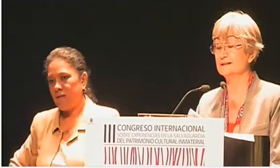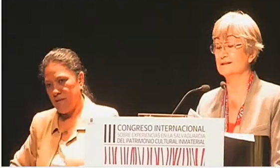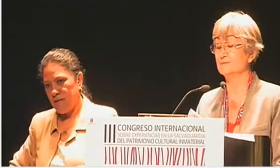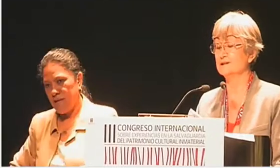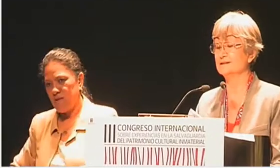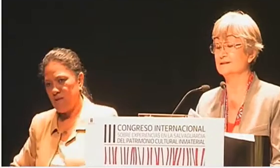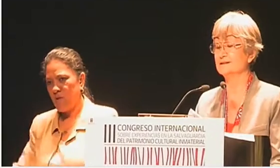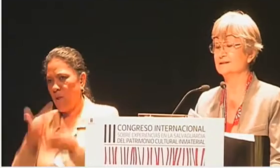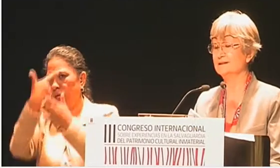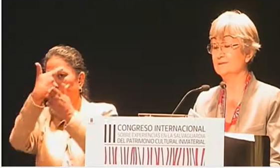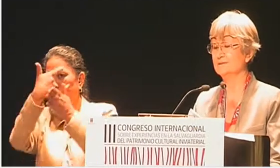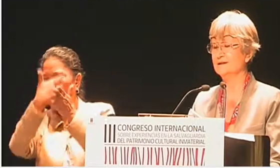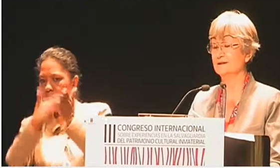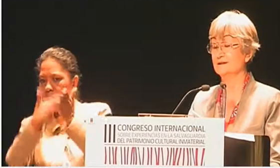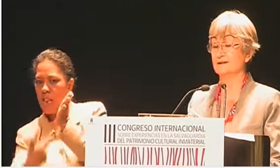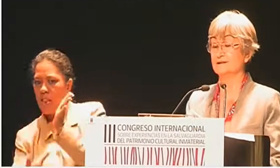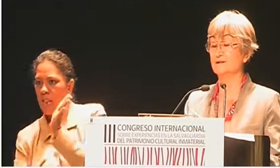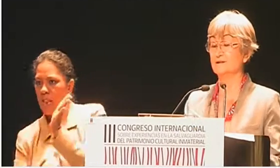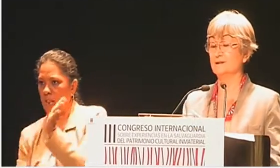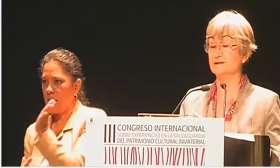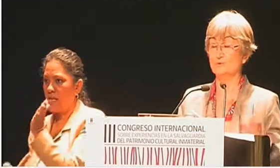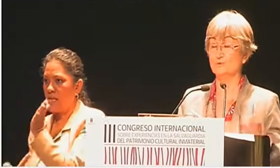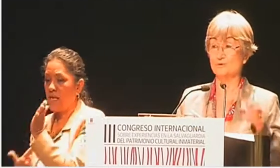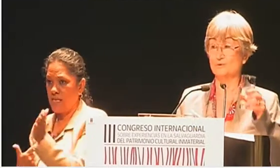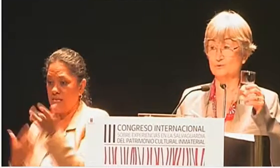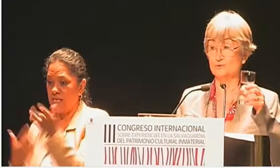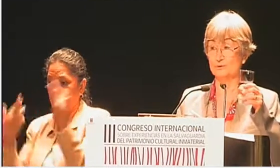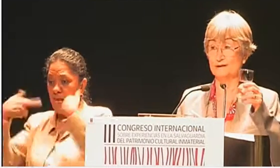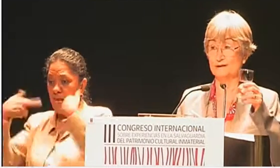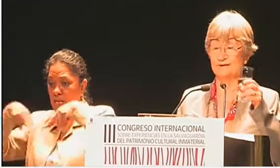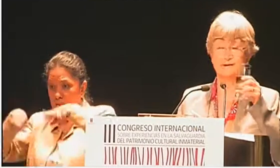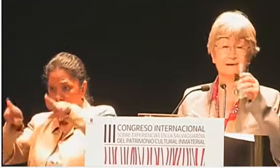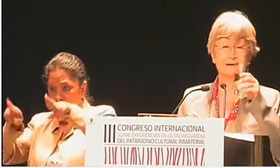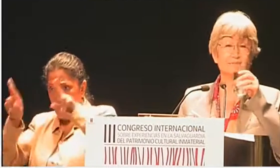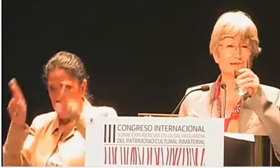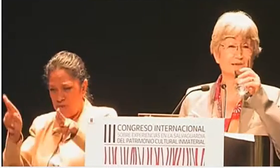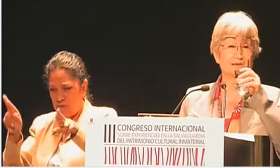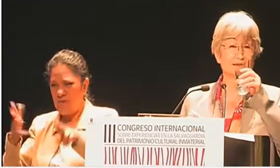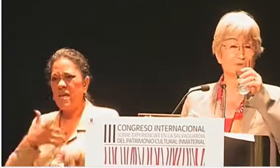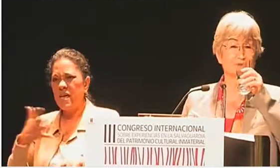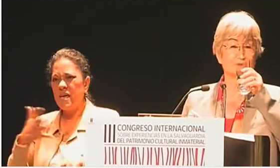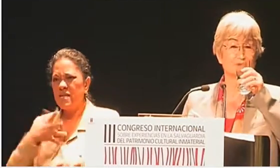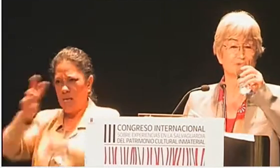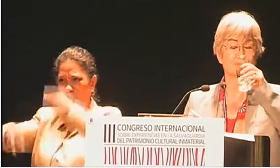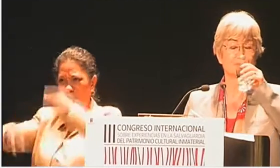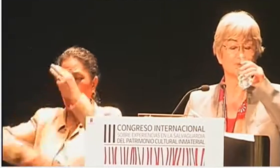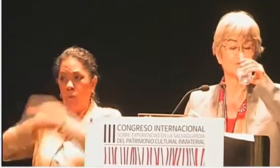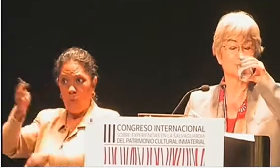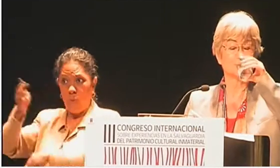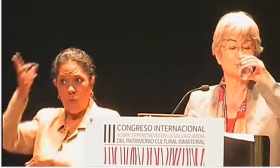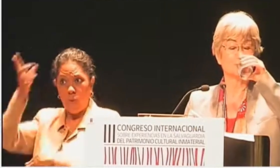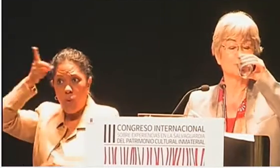la Lista Representativa del Patrimonio Cultural Inmaterial.